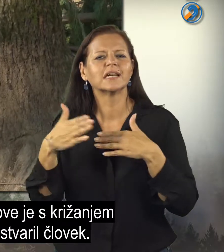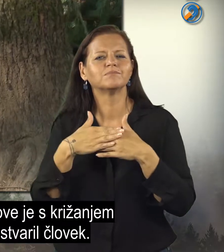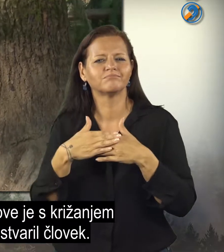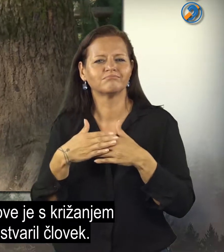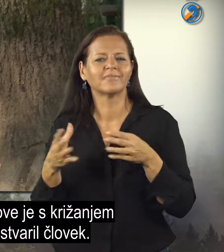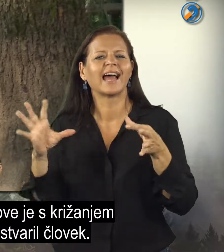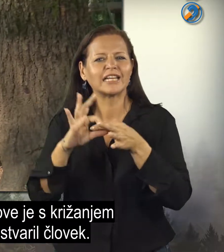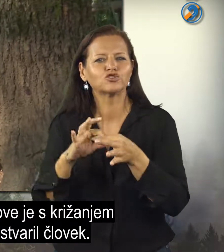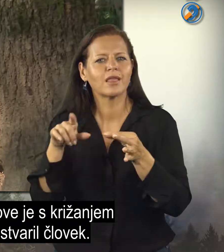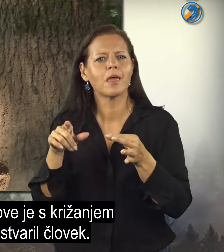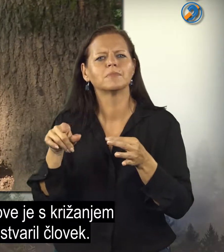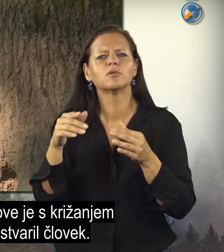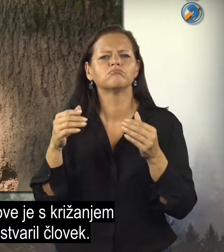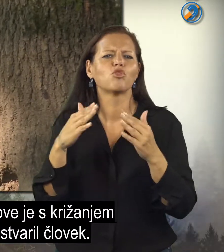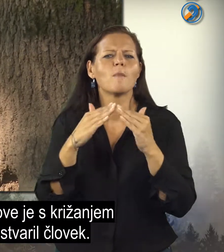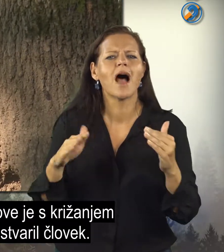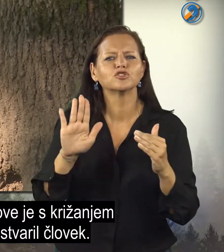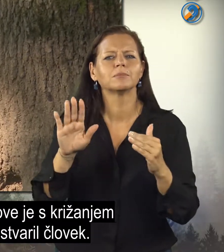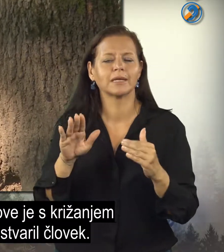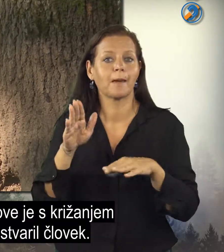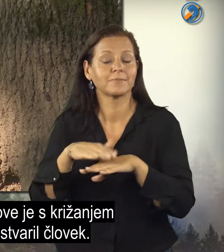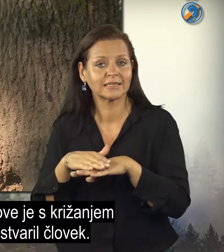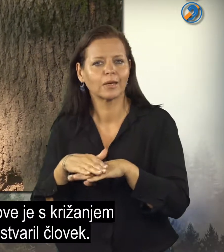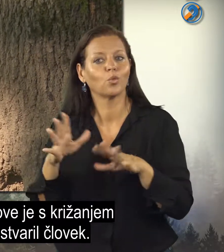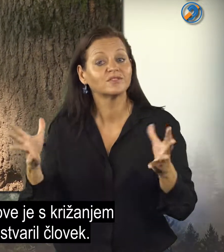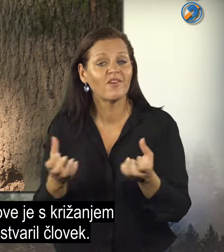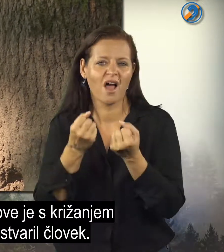skrižanjem z domačimi psi ustvaril človek.